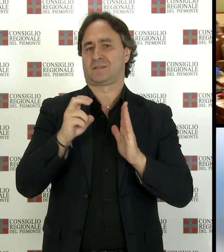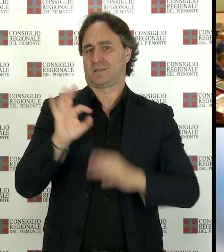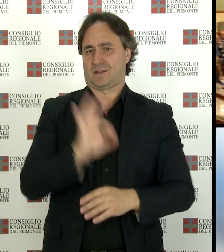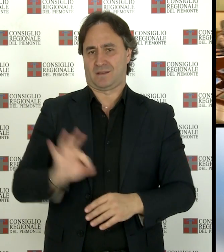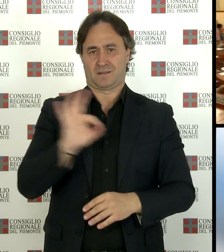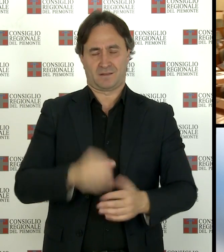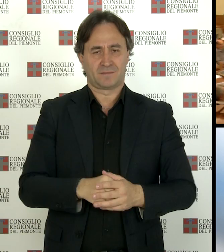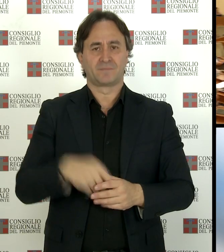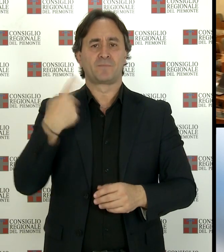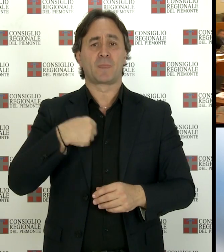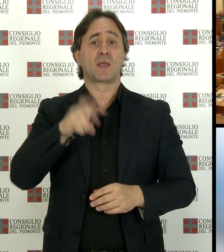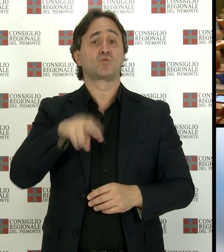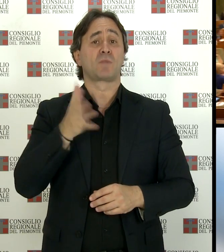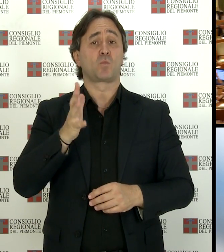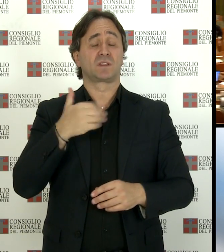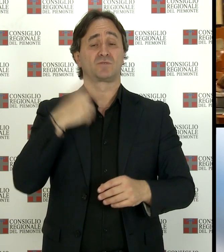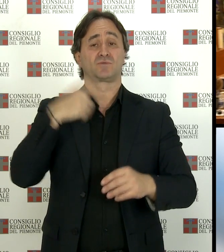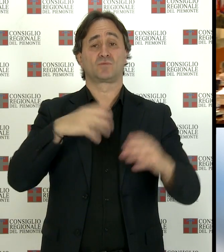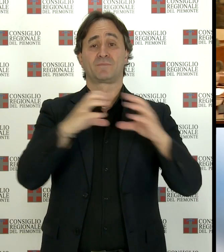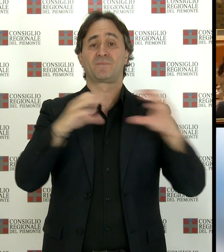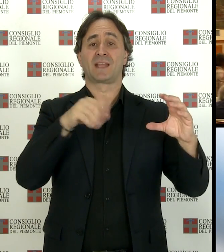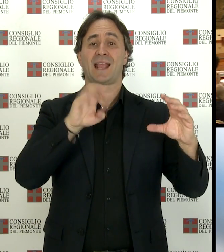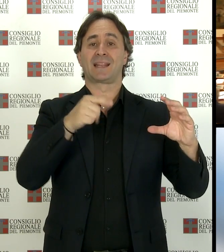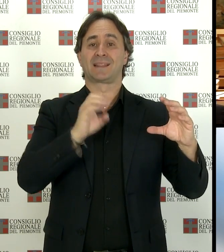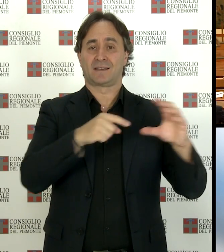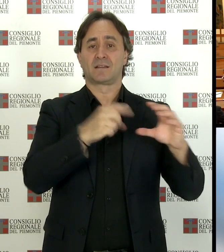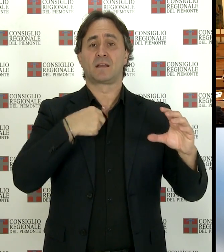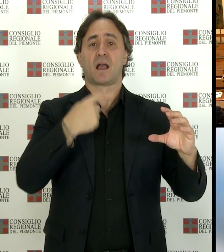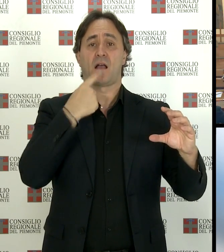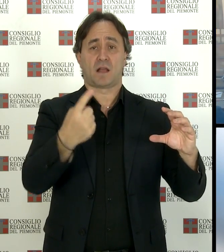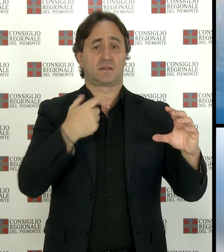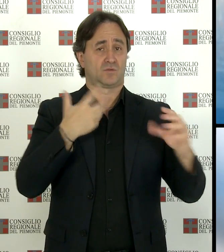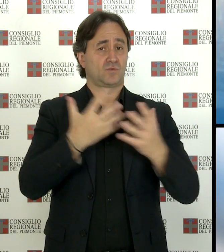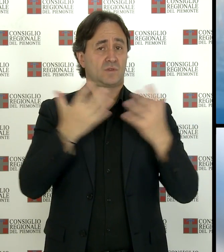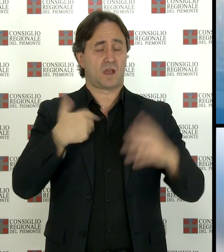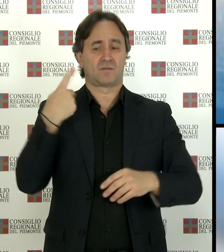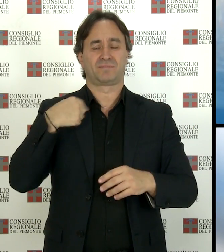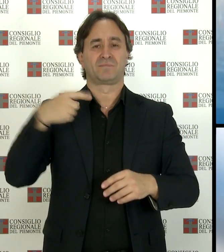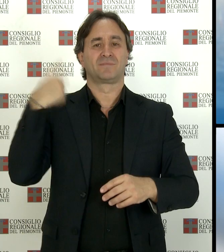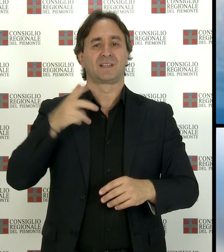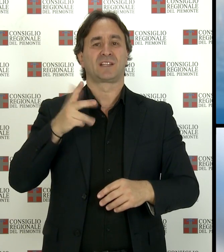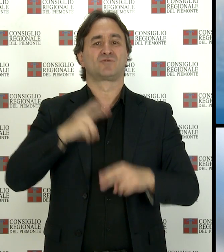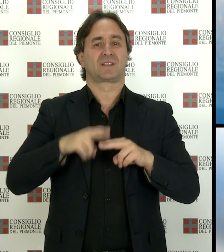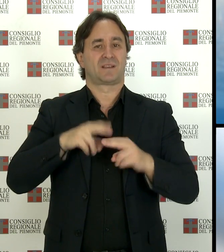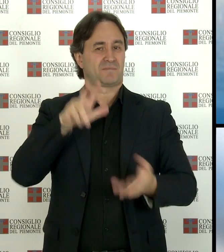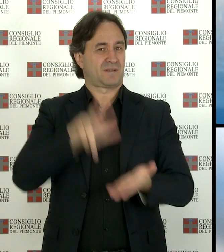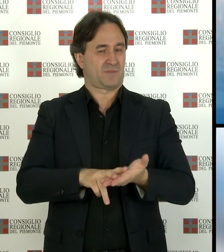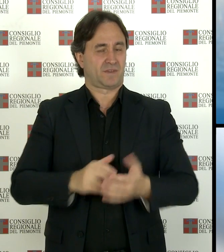rendiconto 2015 dell'ente presentato dalla giunta è approvato a maggioranza il 13 settembre il documento prevede un avanzo